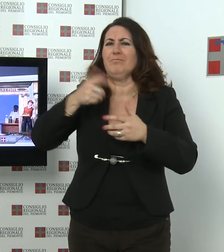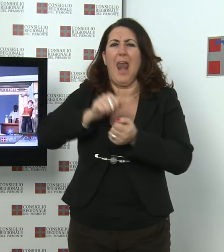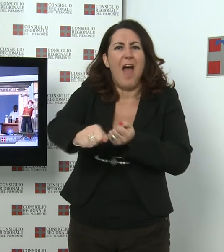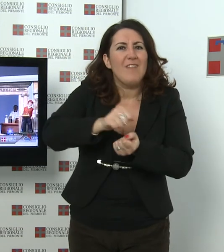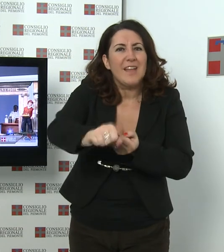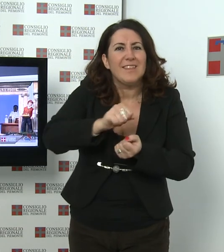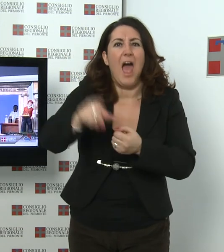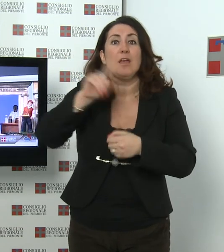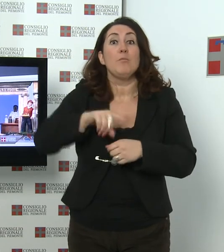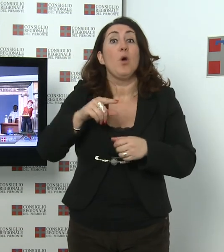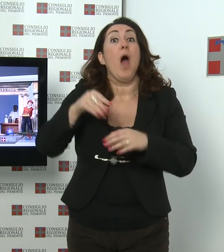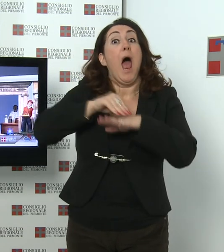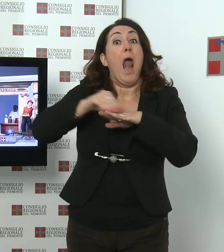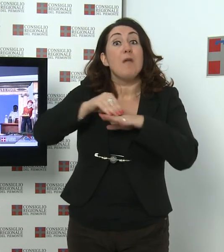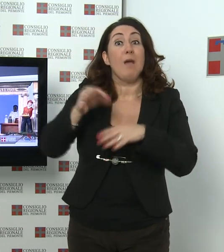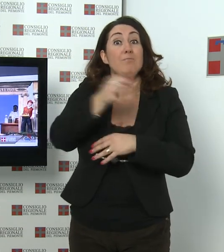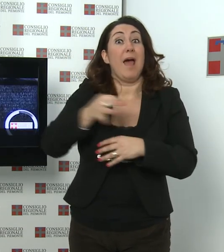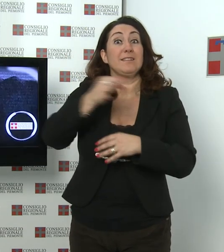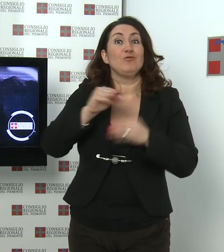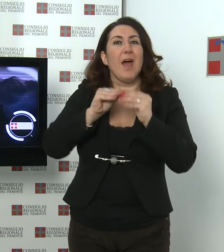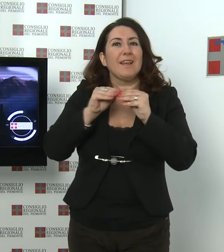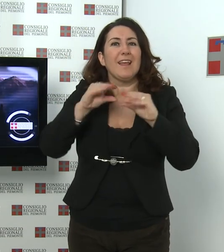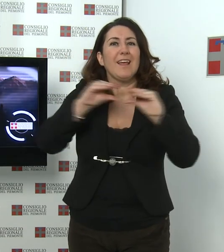pasticceri di Alba che confezionano il torrone.